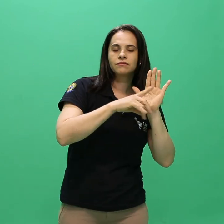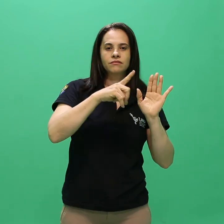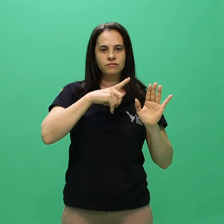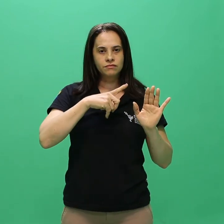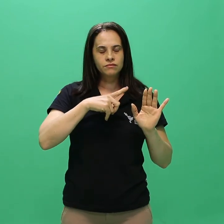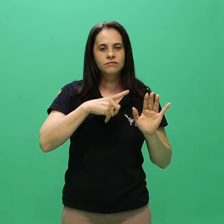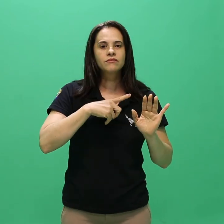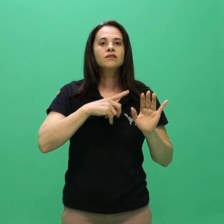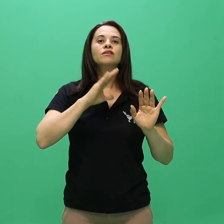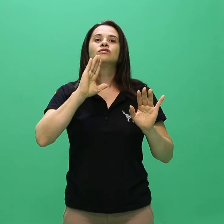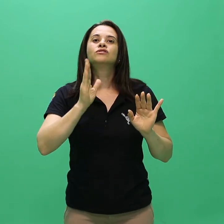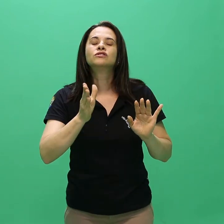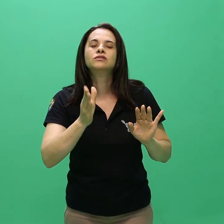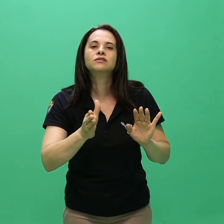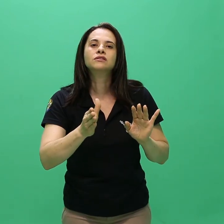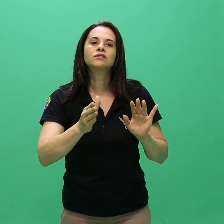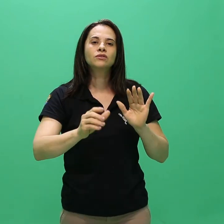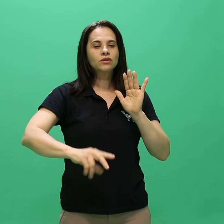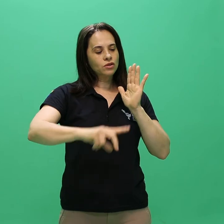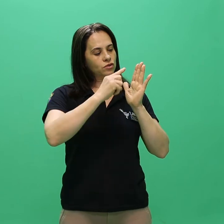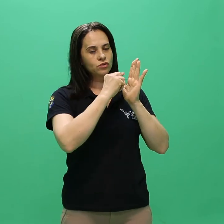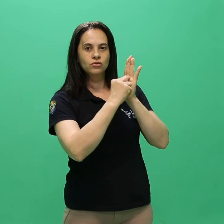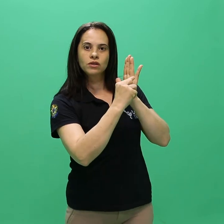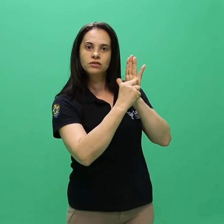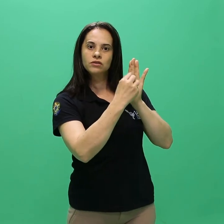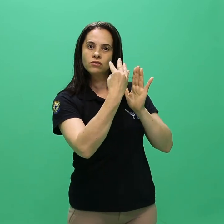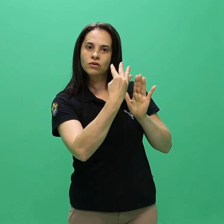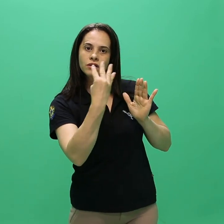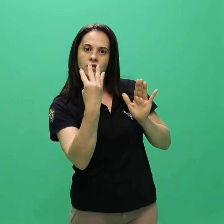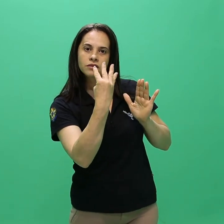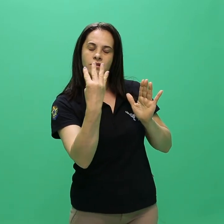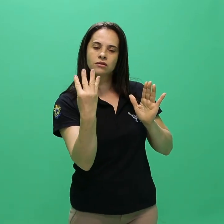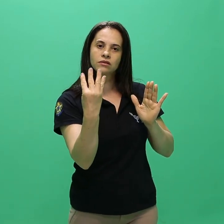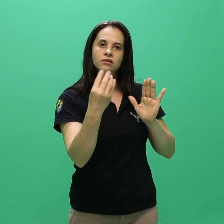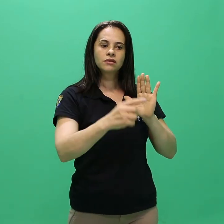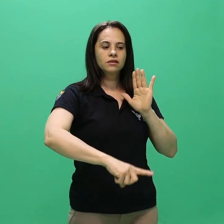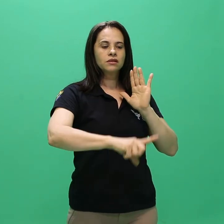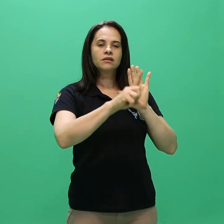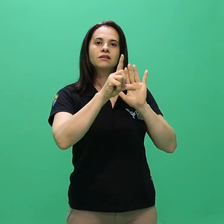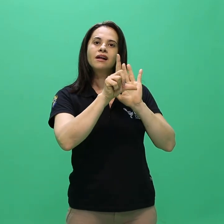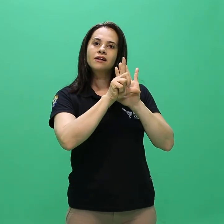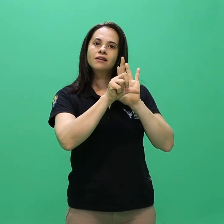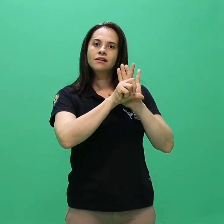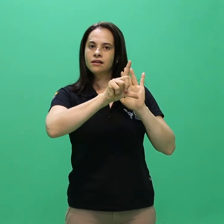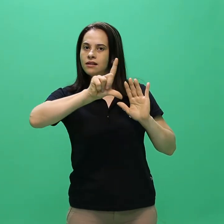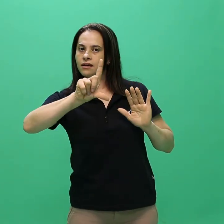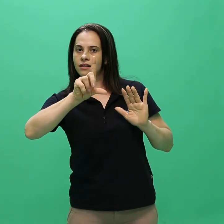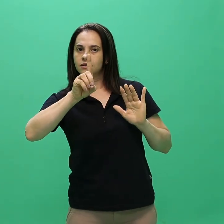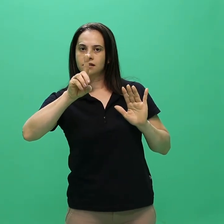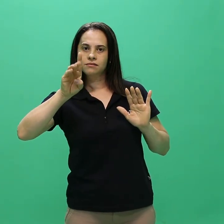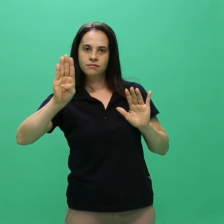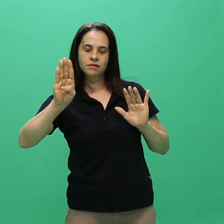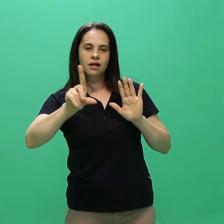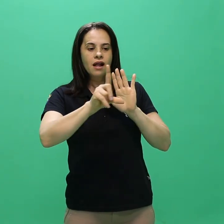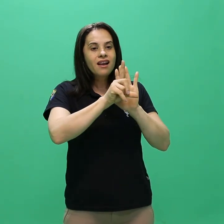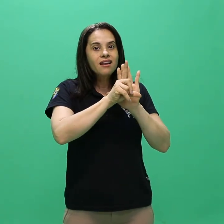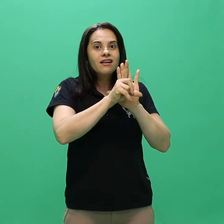.6 no inciso 2º do artigo 44 da Lei de Diretrizes e Bases da Educação